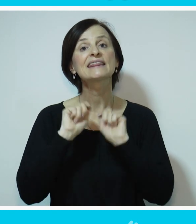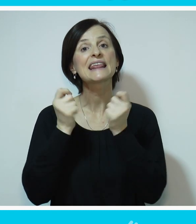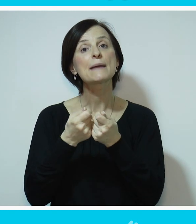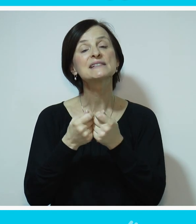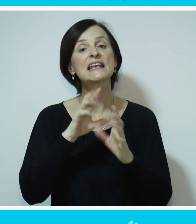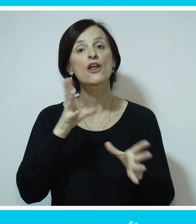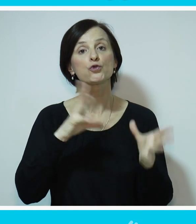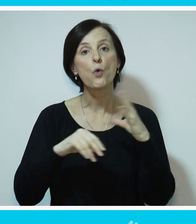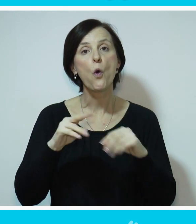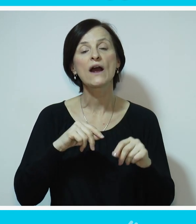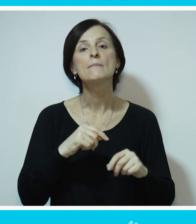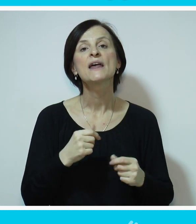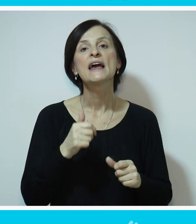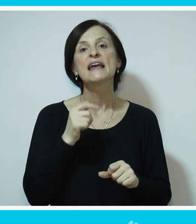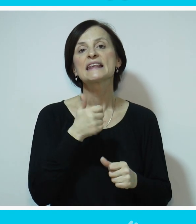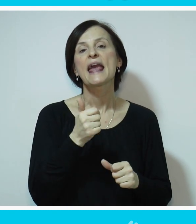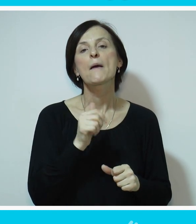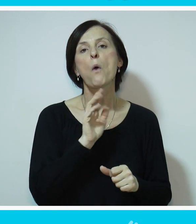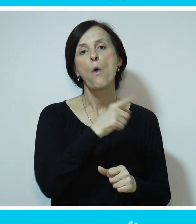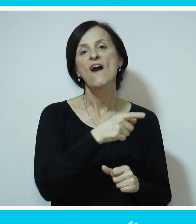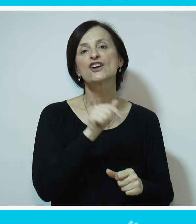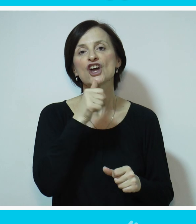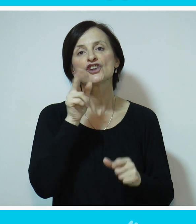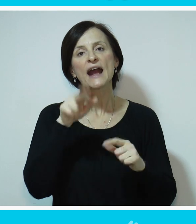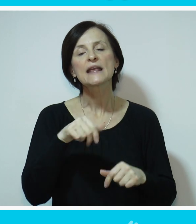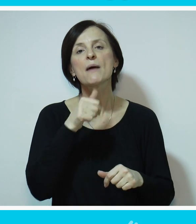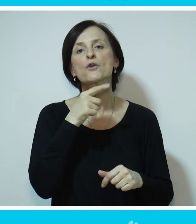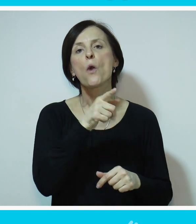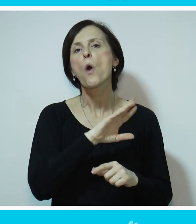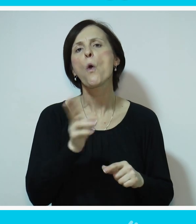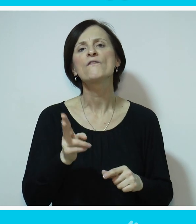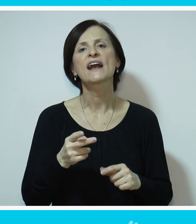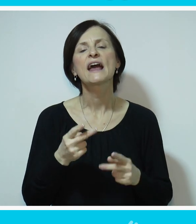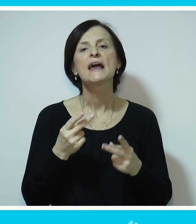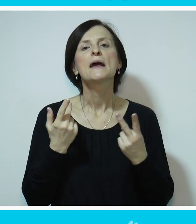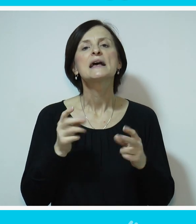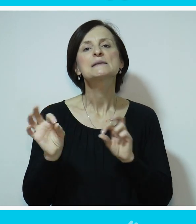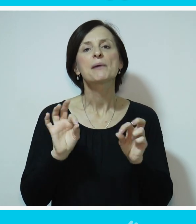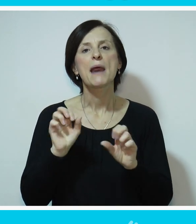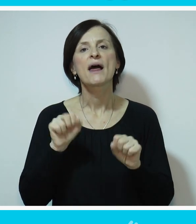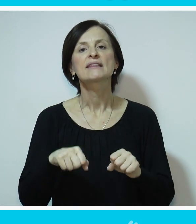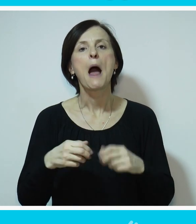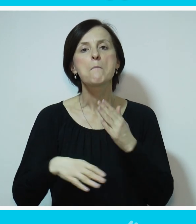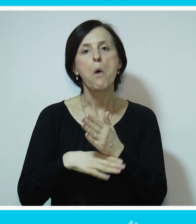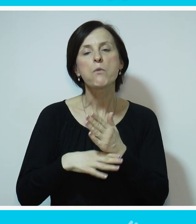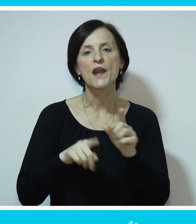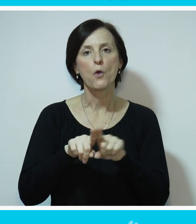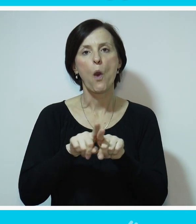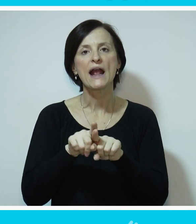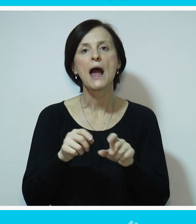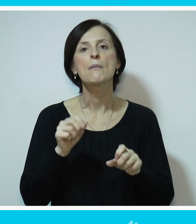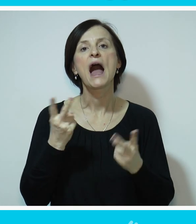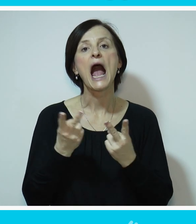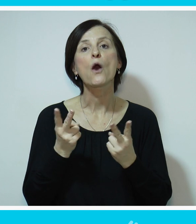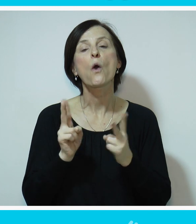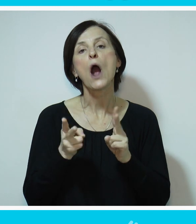Timski duh krasi ovu čačanku koja je uvek spremna da priskoči u pomoć kolegama kako bi se posao